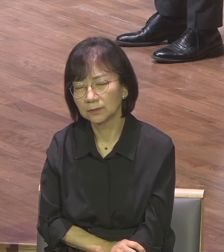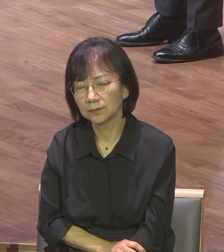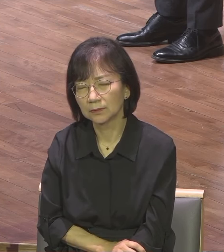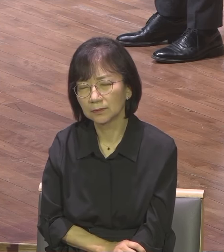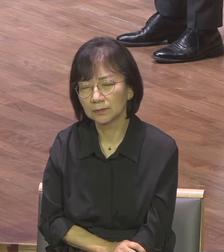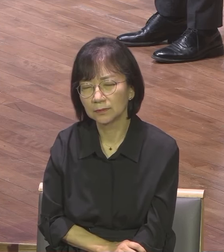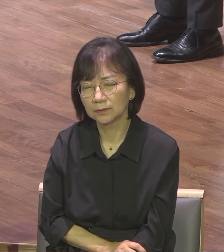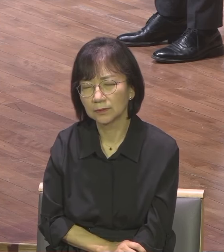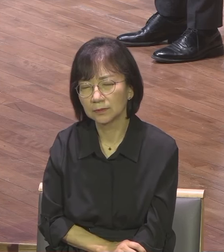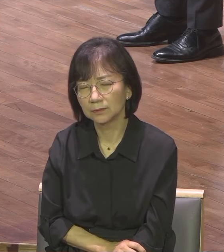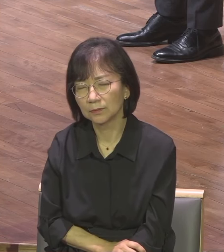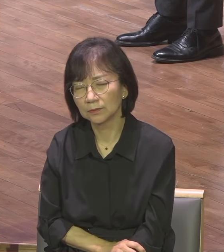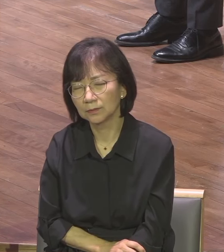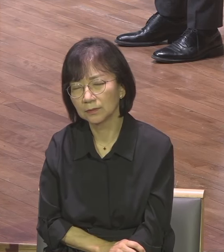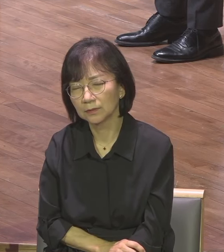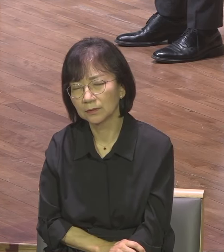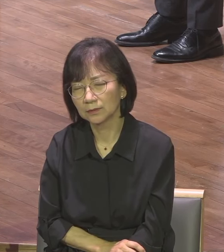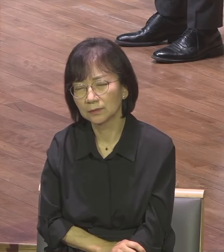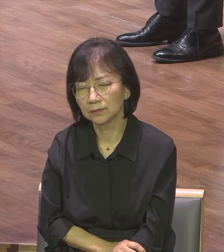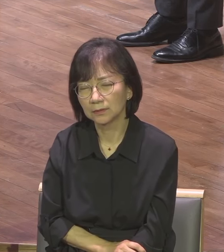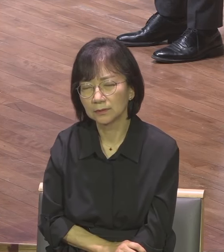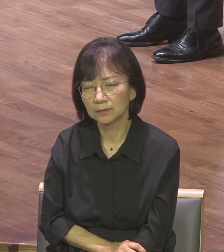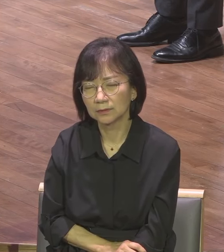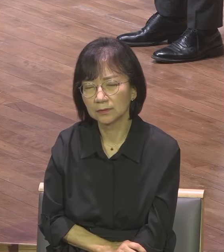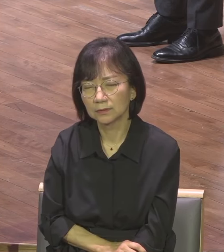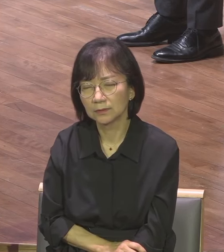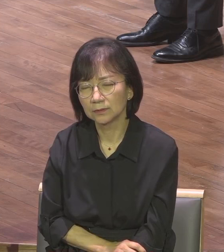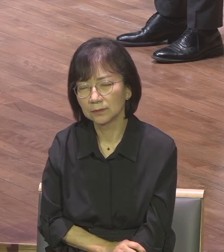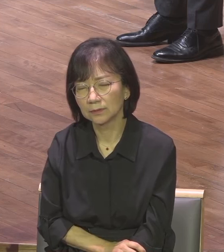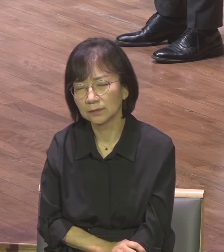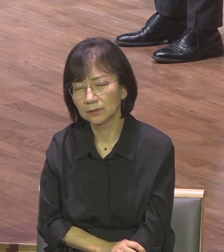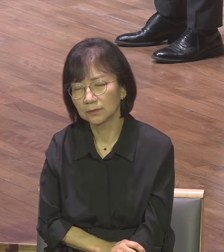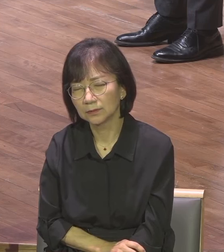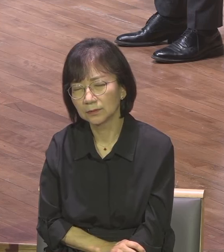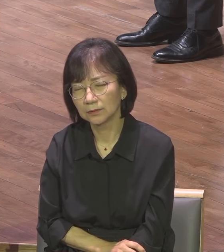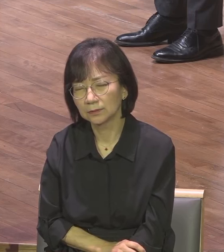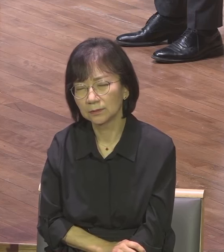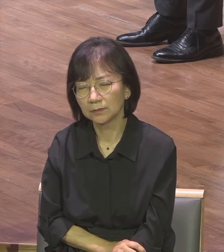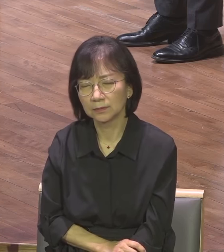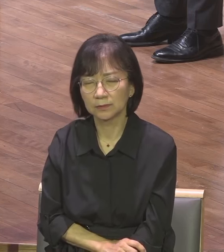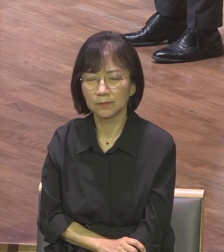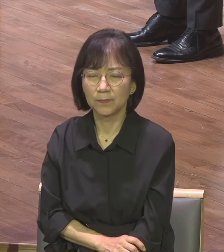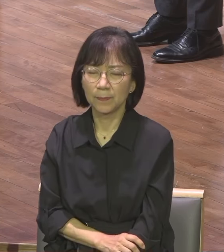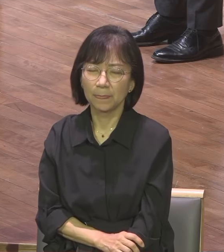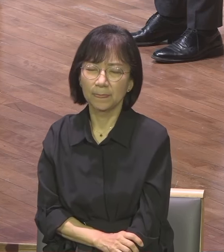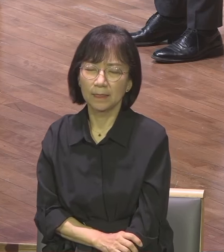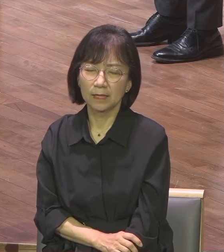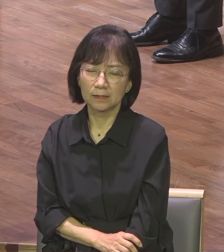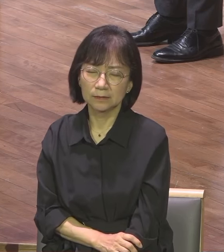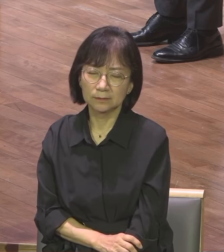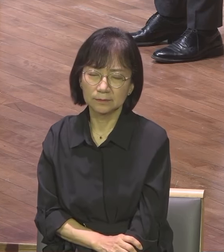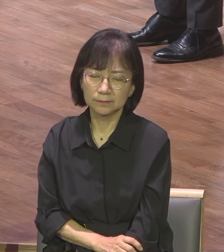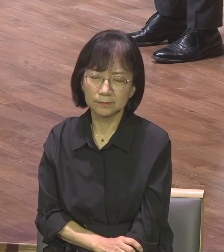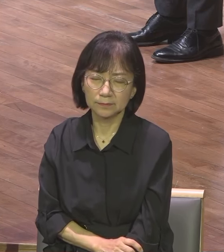심령의 막이를 원합니다 견눈내서 끝나자 자여 주옵소서 이 말씀을 읽는 자 견눈다 주시옵소서는 복이